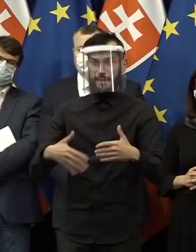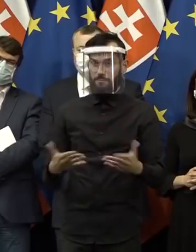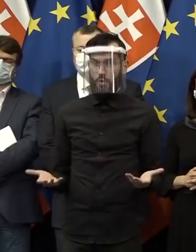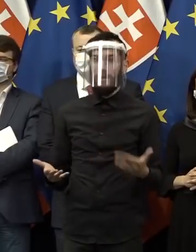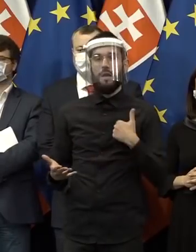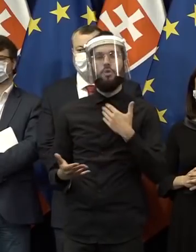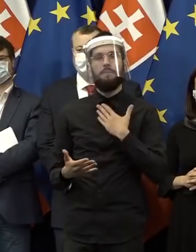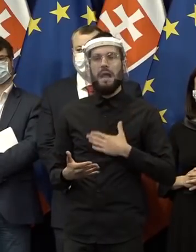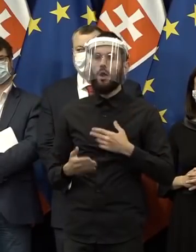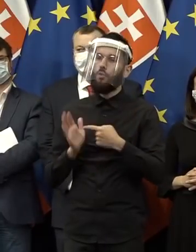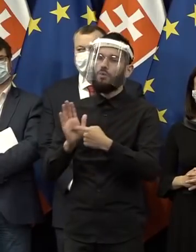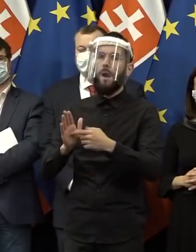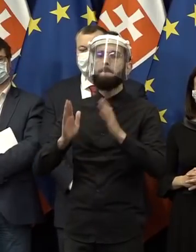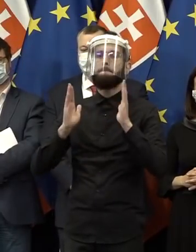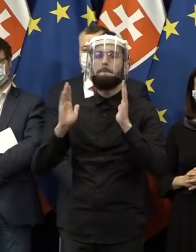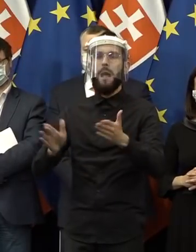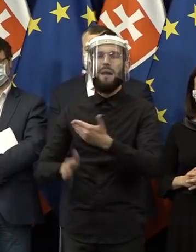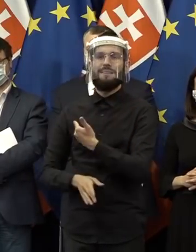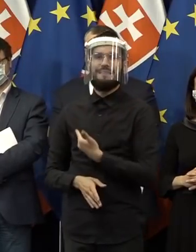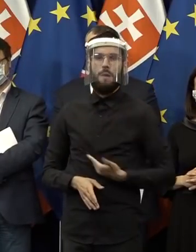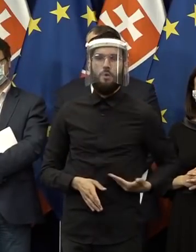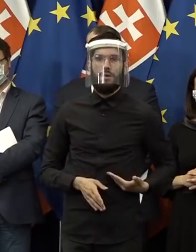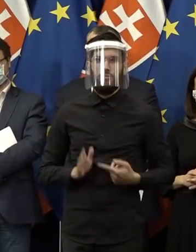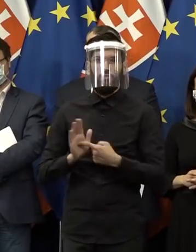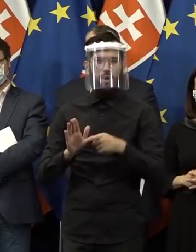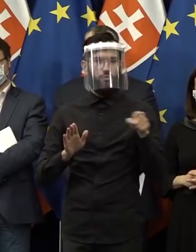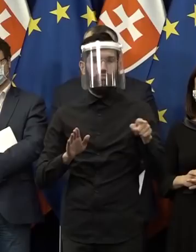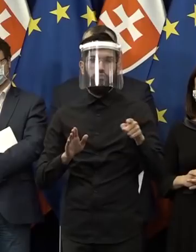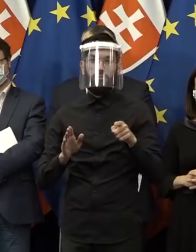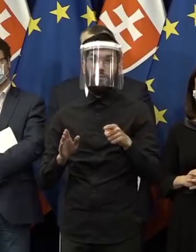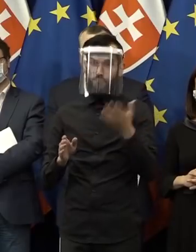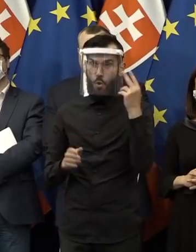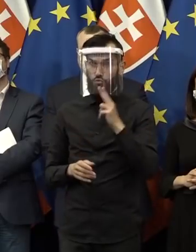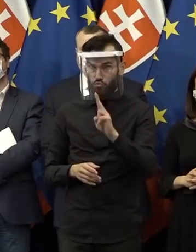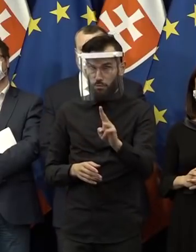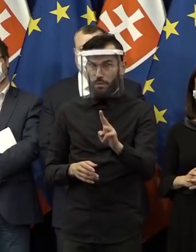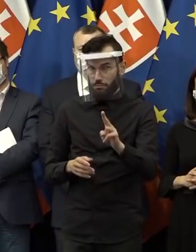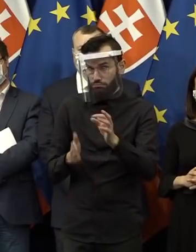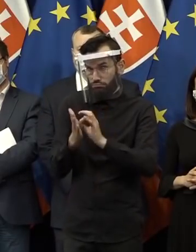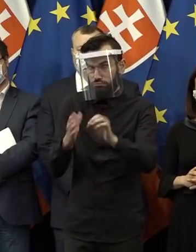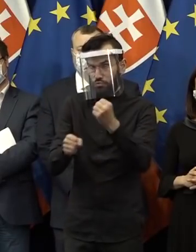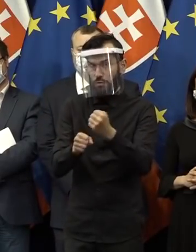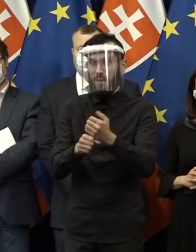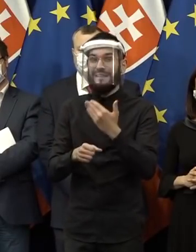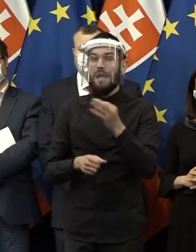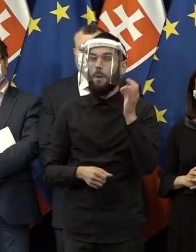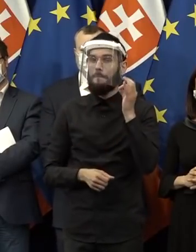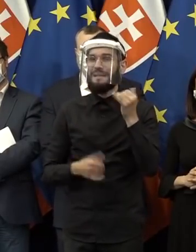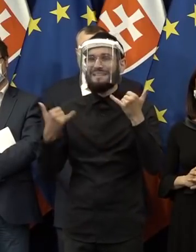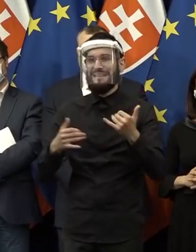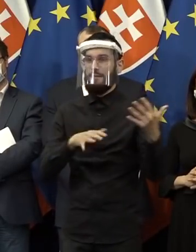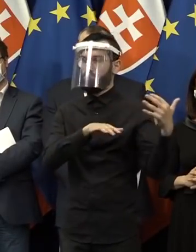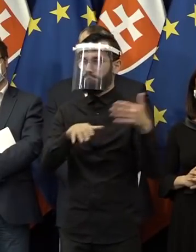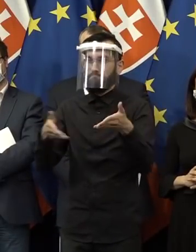priamú demokraciu de facto zaviedli v tomto programovom vyhlásení vlády. Slúbili sme to, splnili sme to. Ďakujem veľmi pekne, že ste dnes